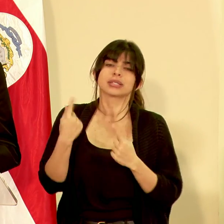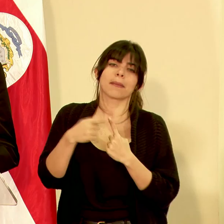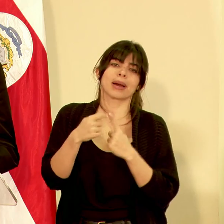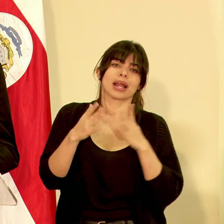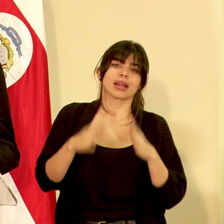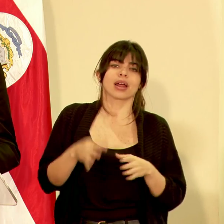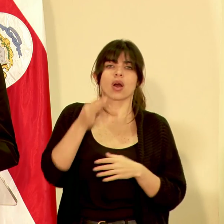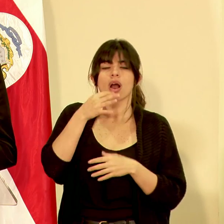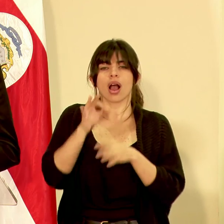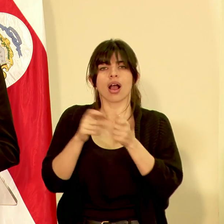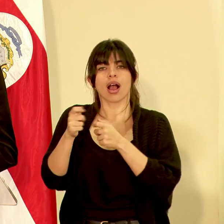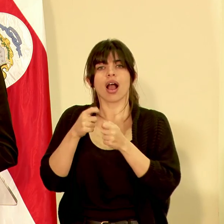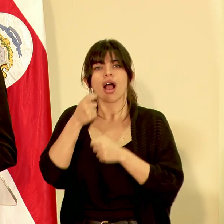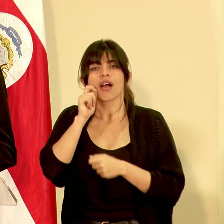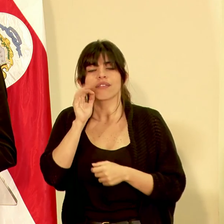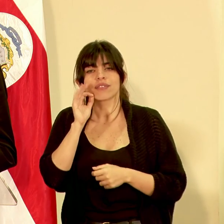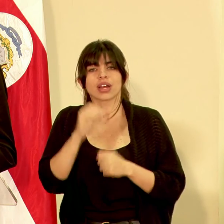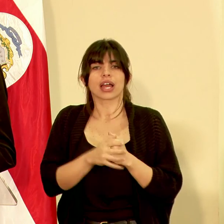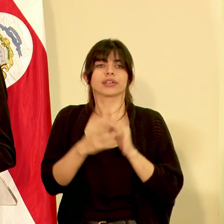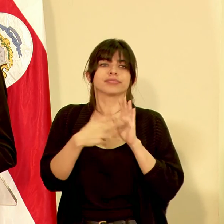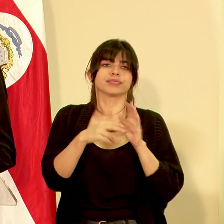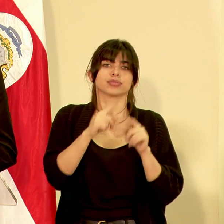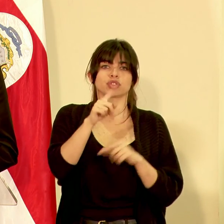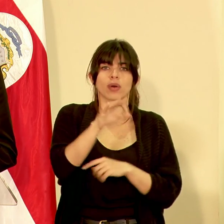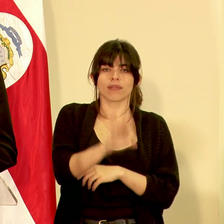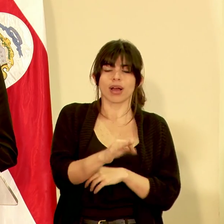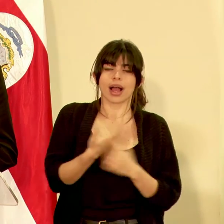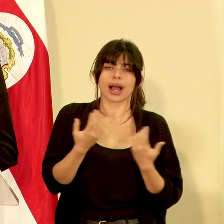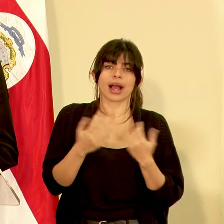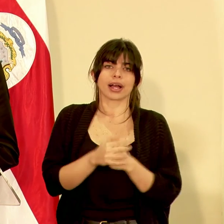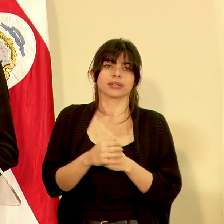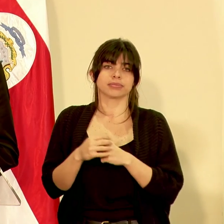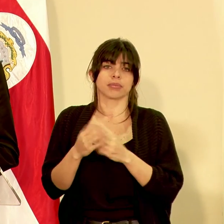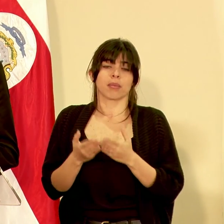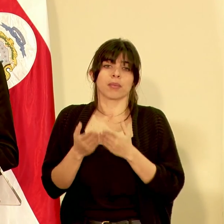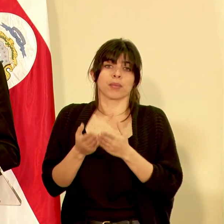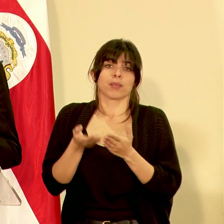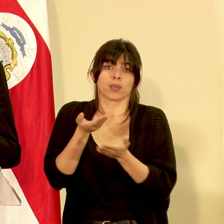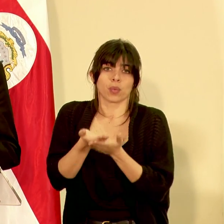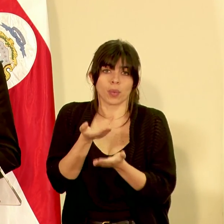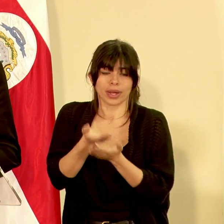los cafetaleros representantes de la zona francas los puertos